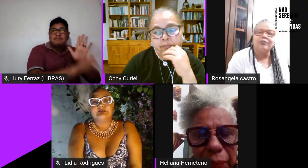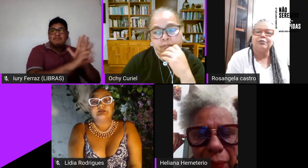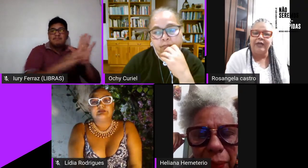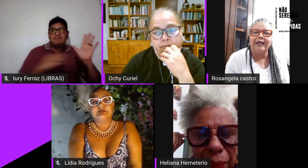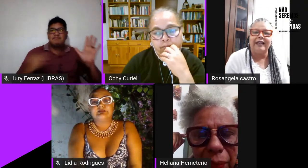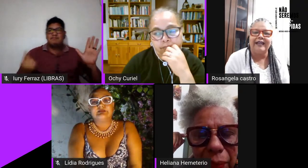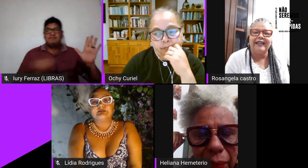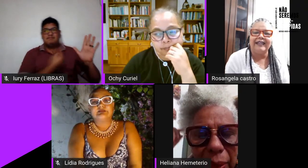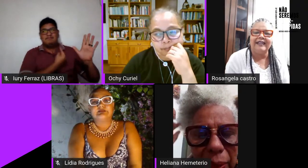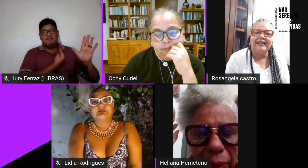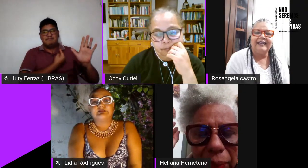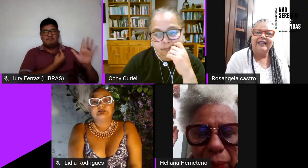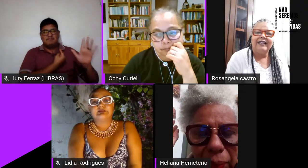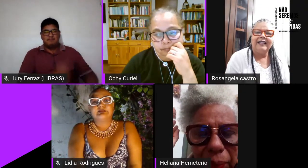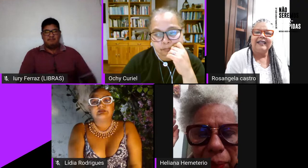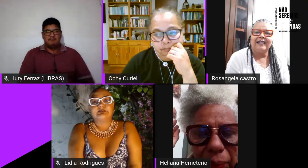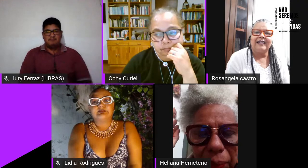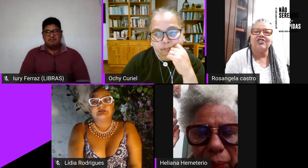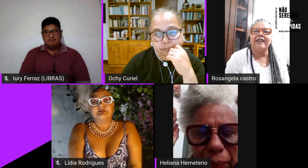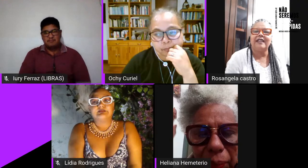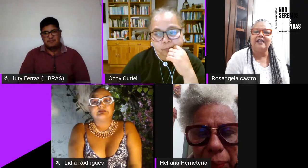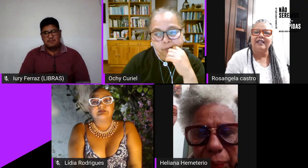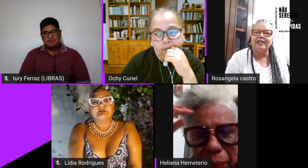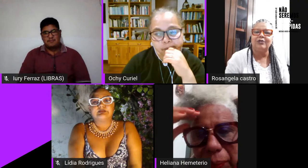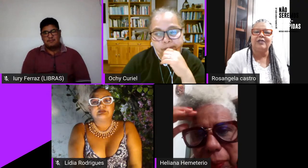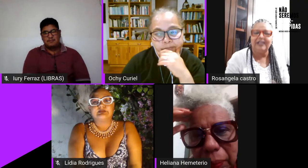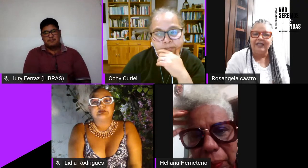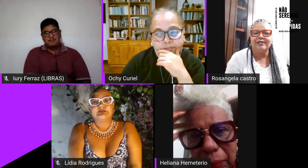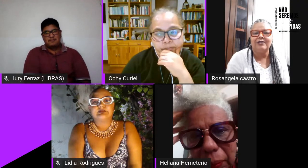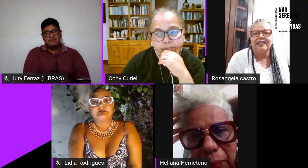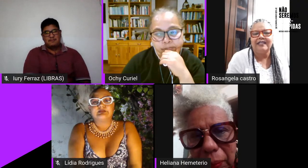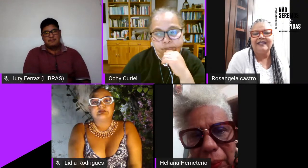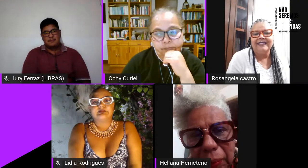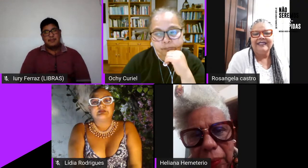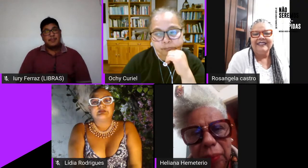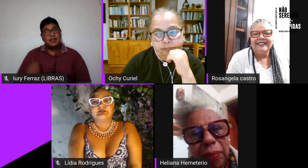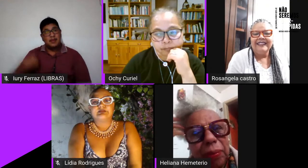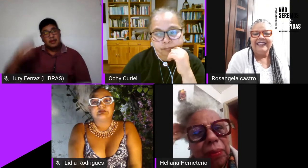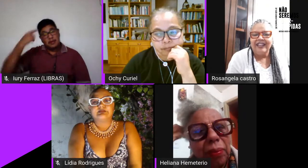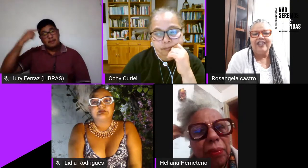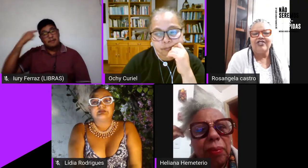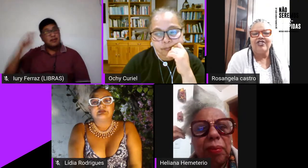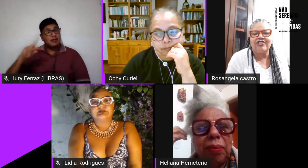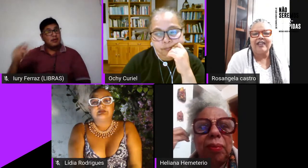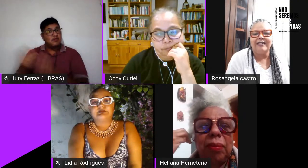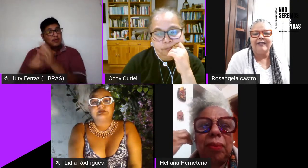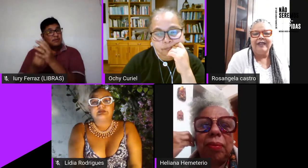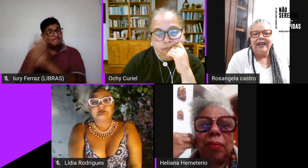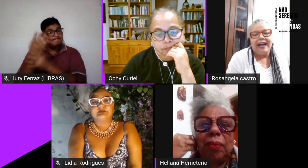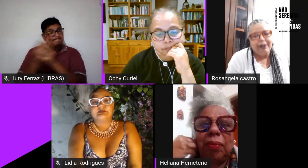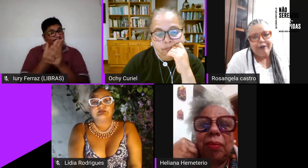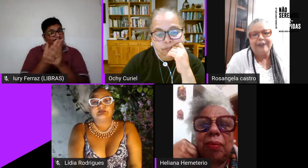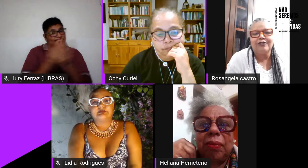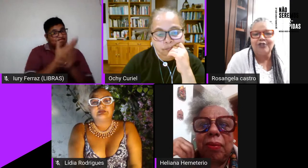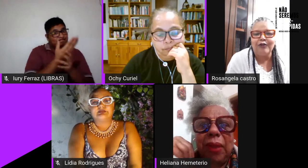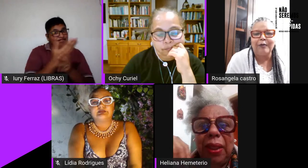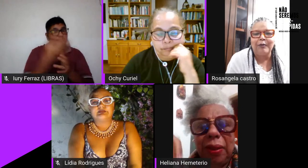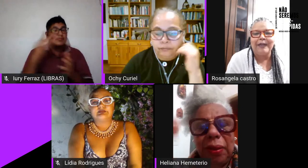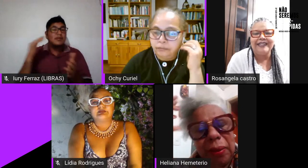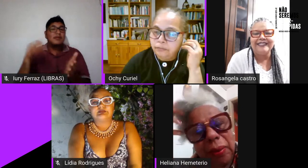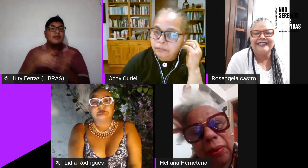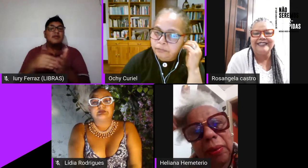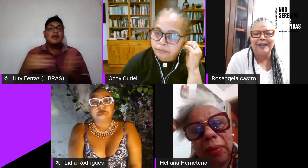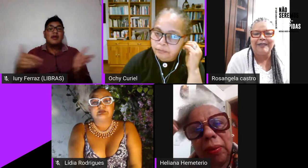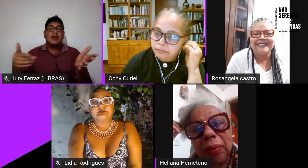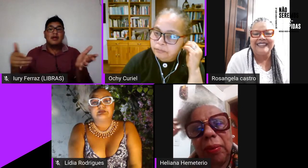eu penso que a gente vai criando criando né e aí a gente tá aí aí eu faço de